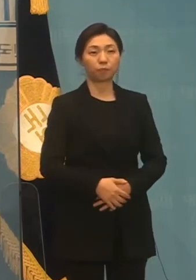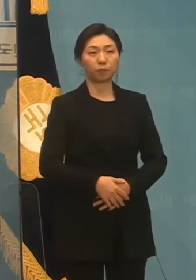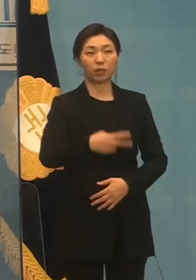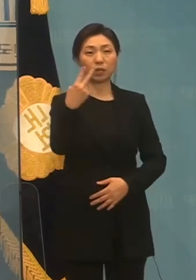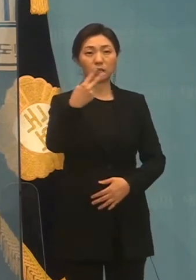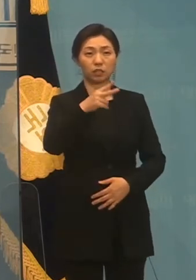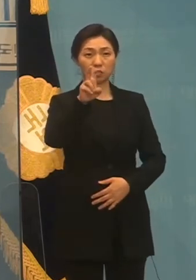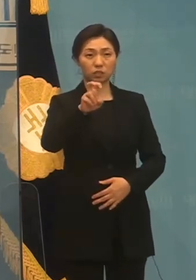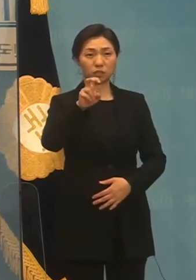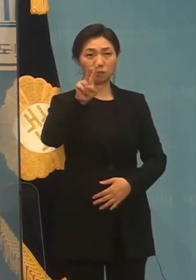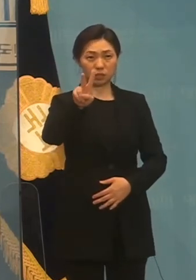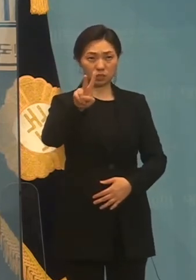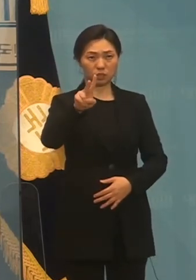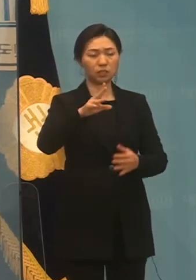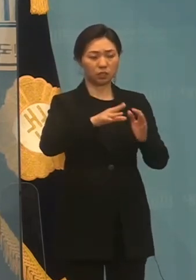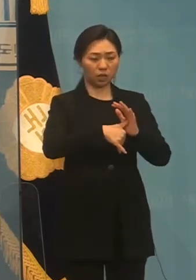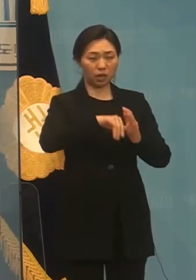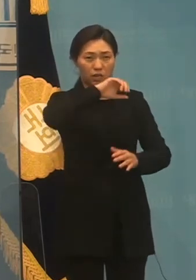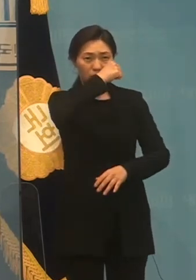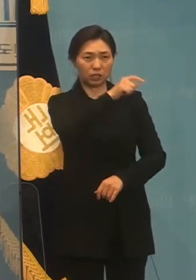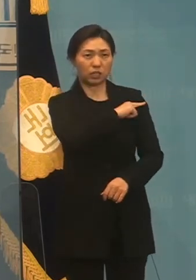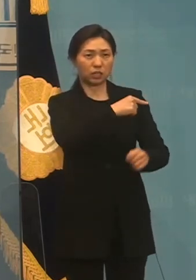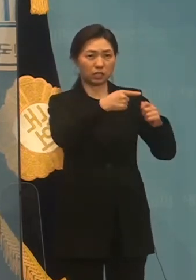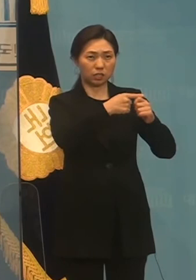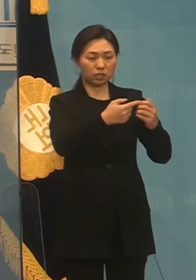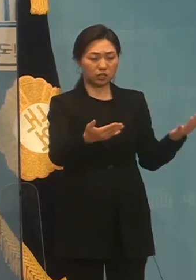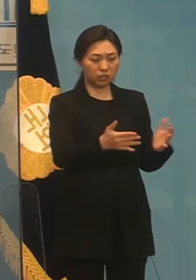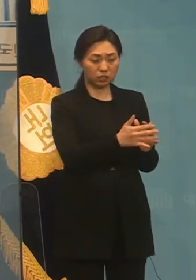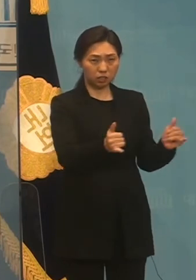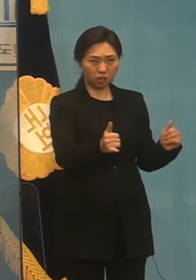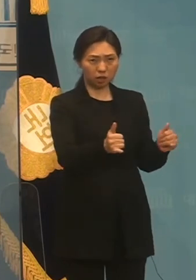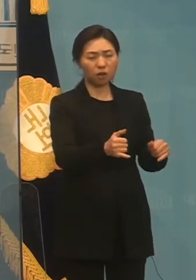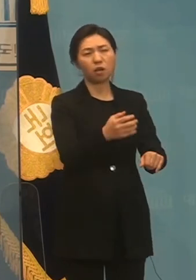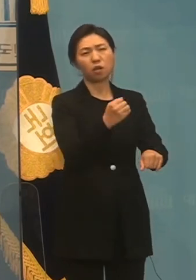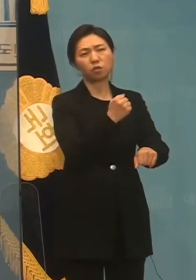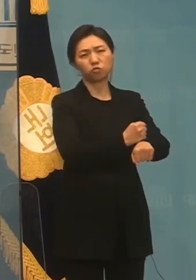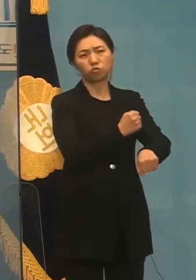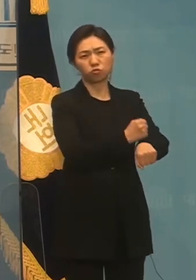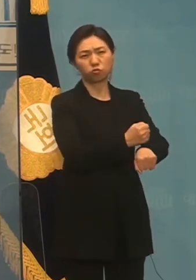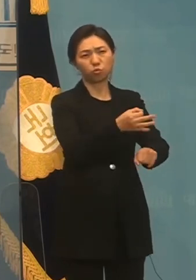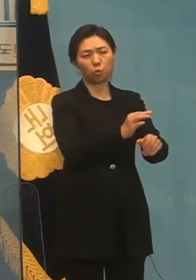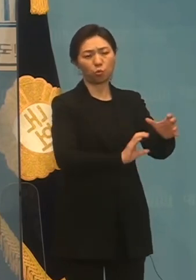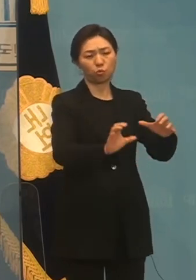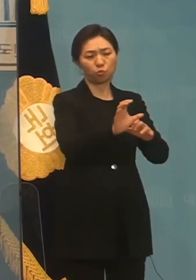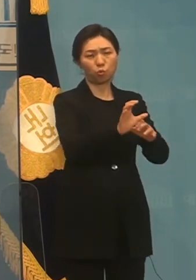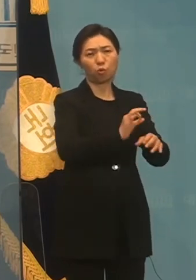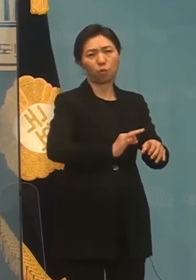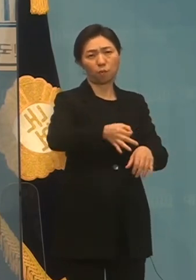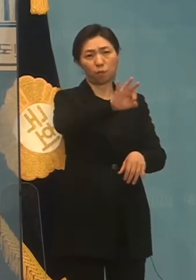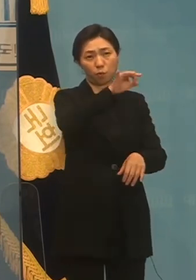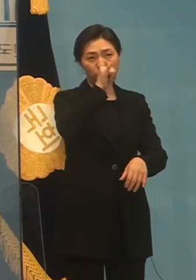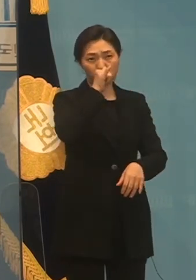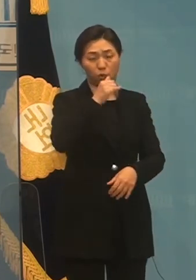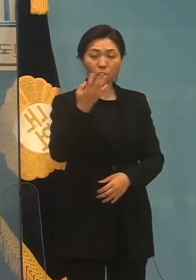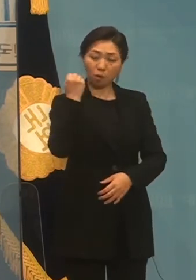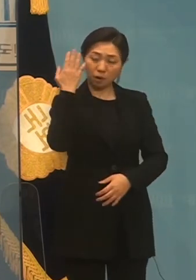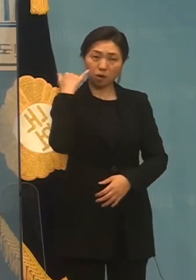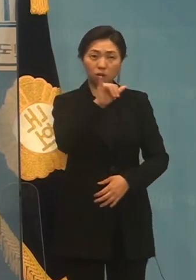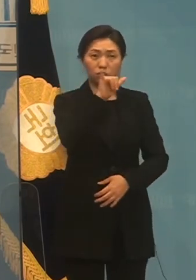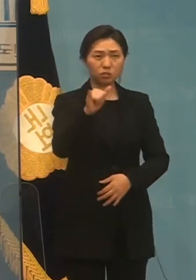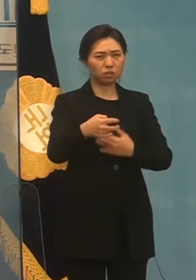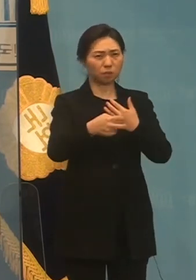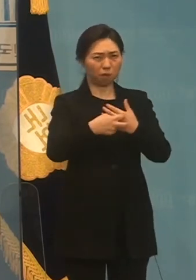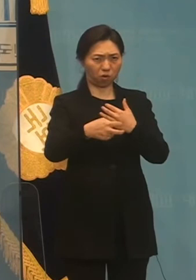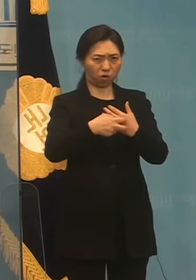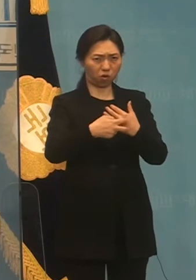확충이 되어야 한다고 주장해 신상정부는 얼마 전 우정국을 치대 경험 강호사의 사망사건을 언급하며